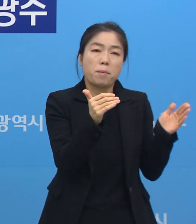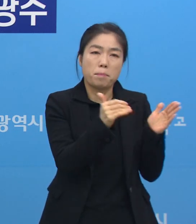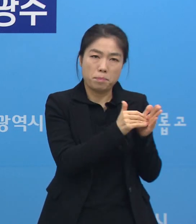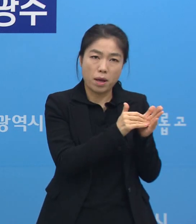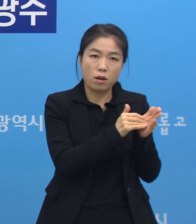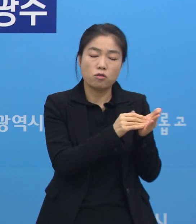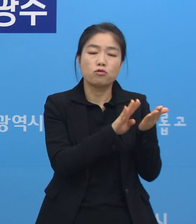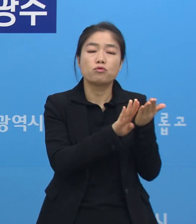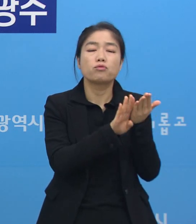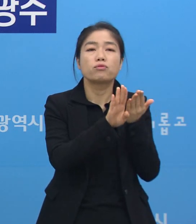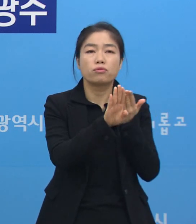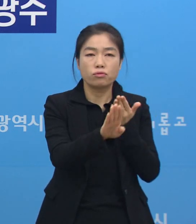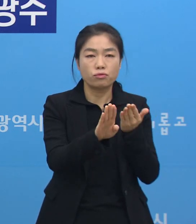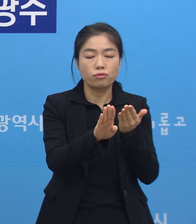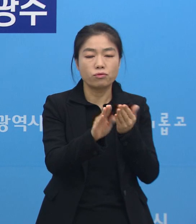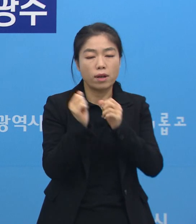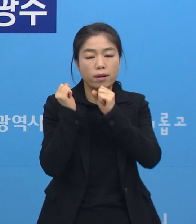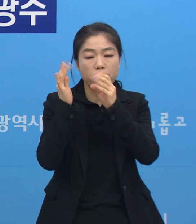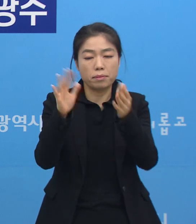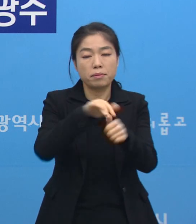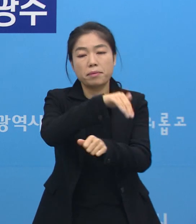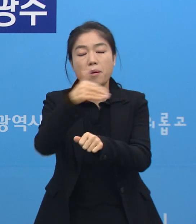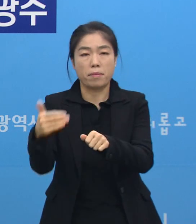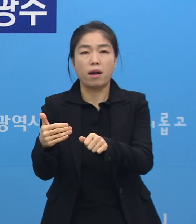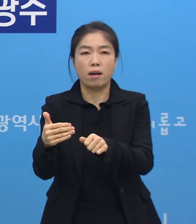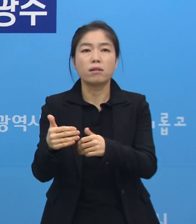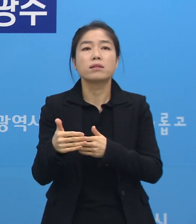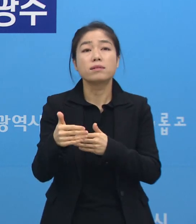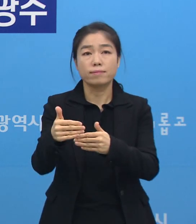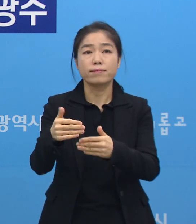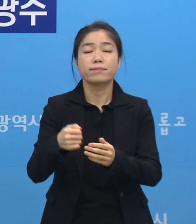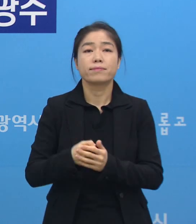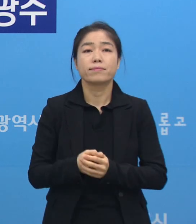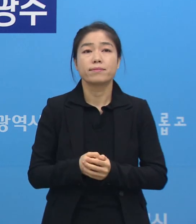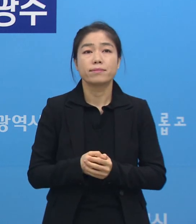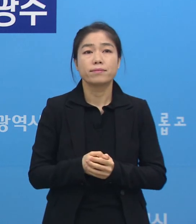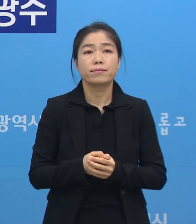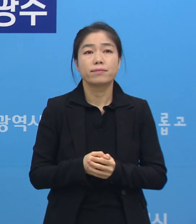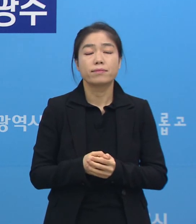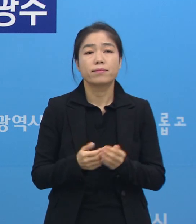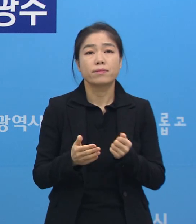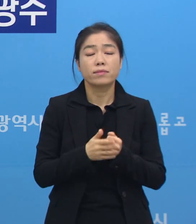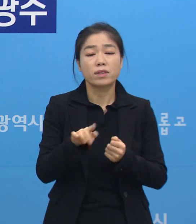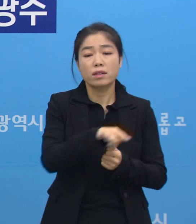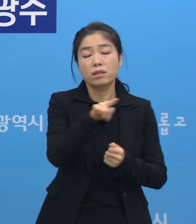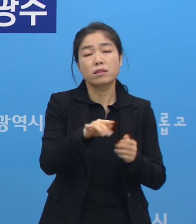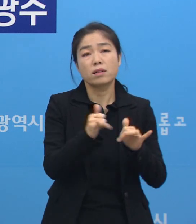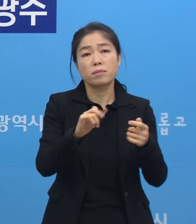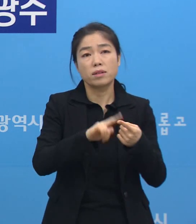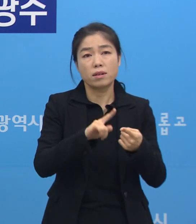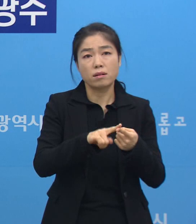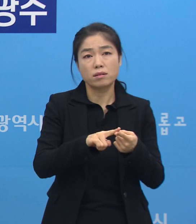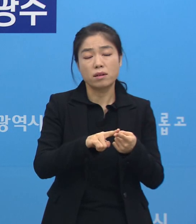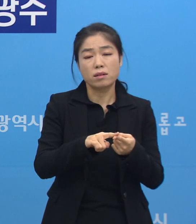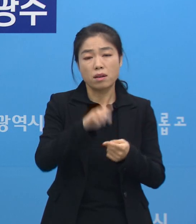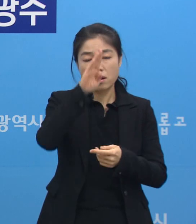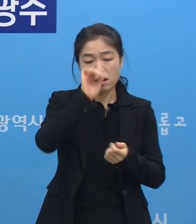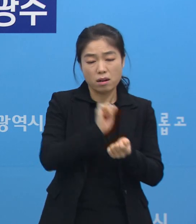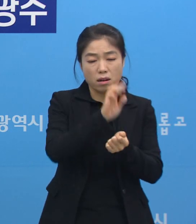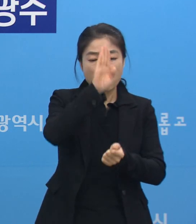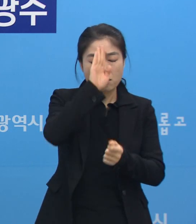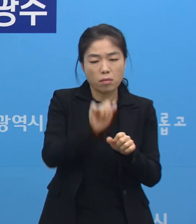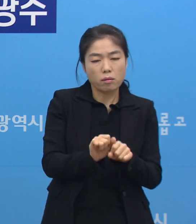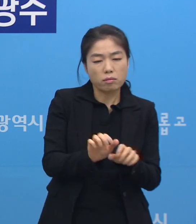화장까지 마친 다음에 장례를 별도로 치르도록 되어 있습니다. 저희들이 그분들에 대해서는 감염병